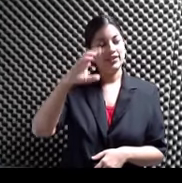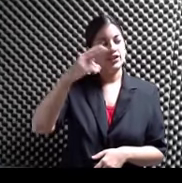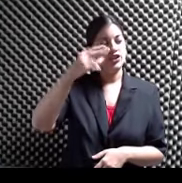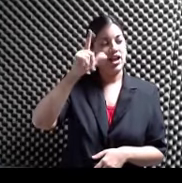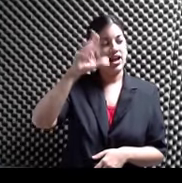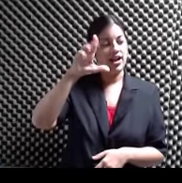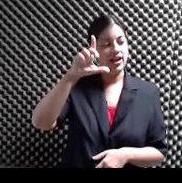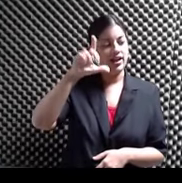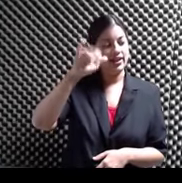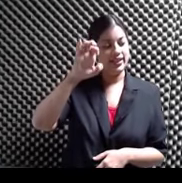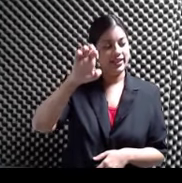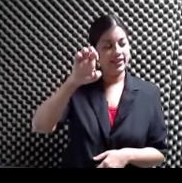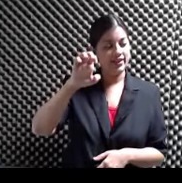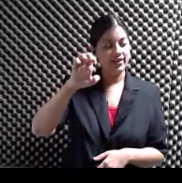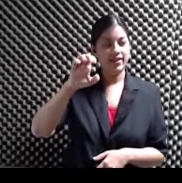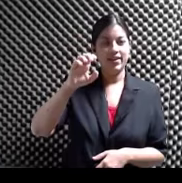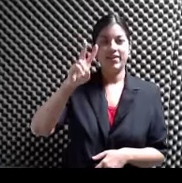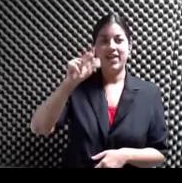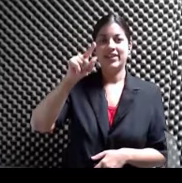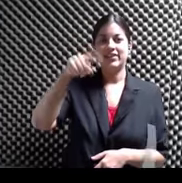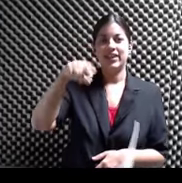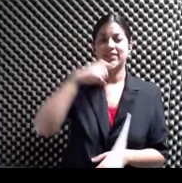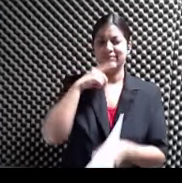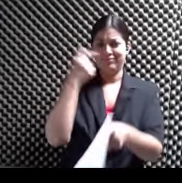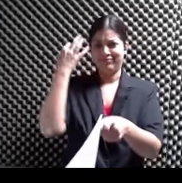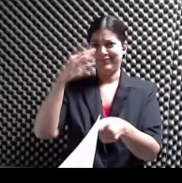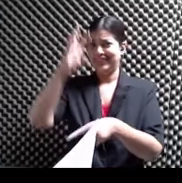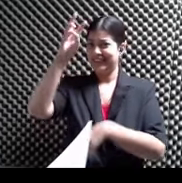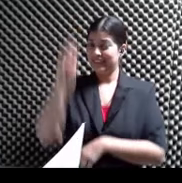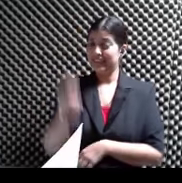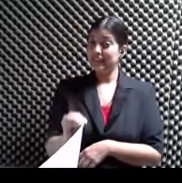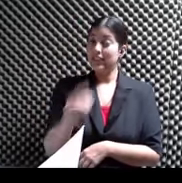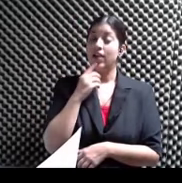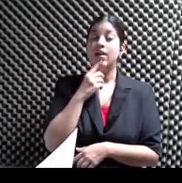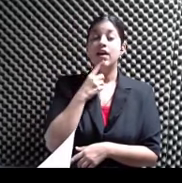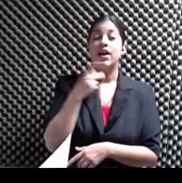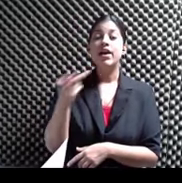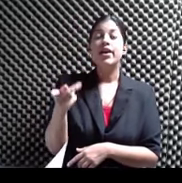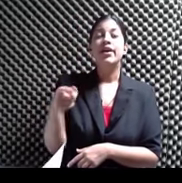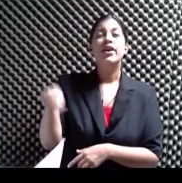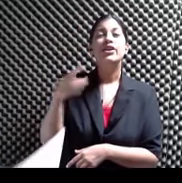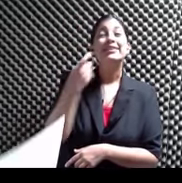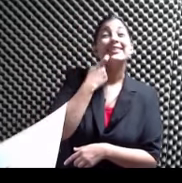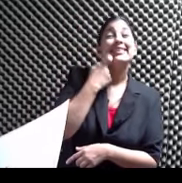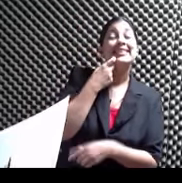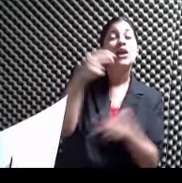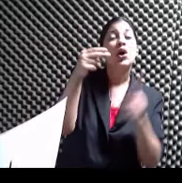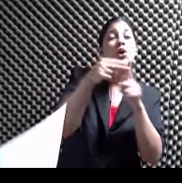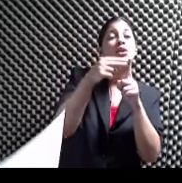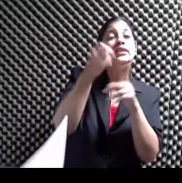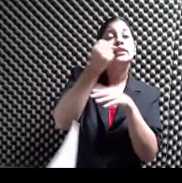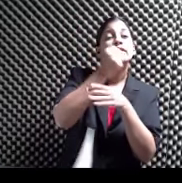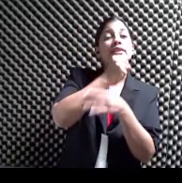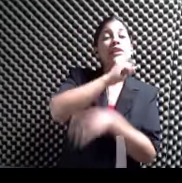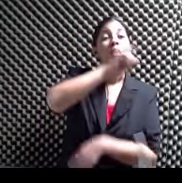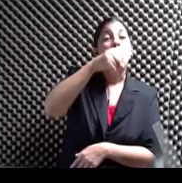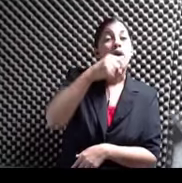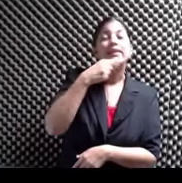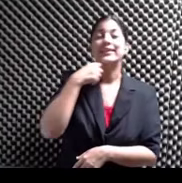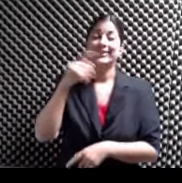60 Los hispanos estuvieron Este fin de semana En el Hotel San Juan En Mayagüez En el Teatro Yagüez Y en el Ponce